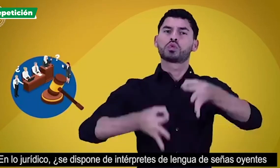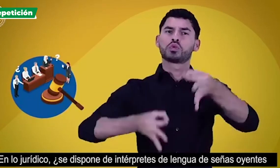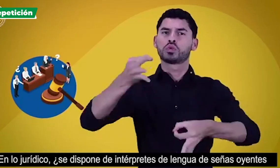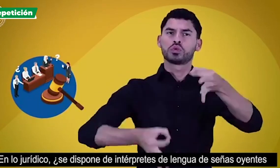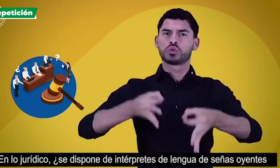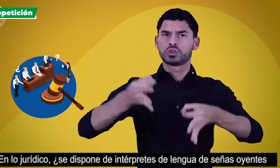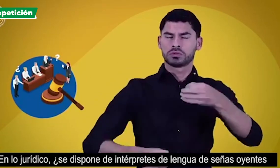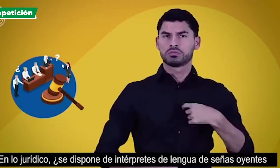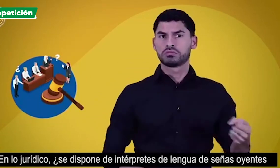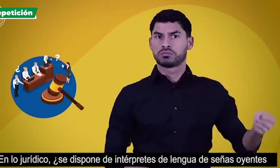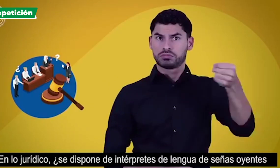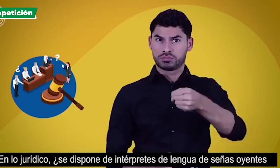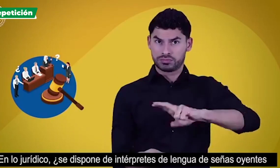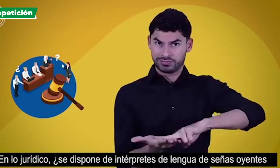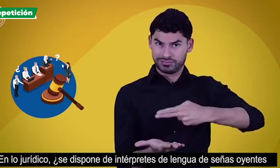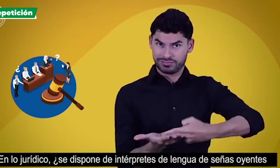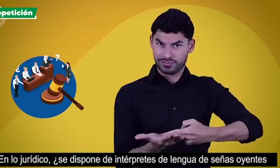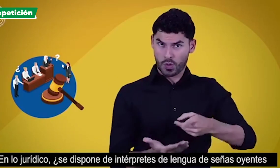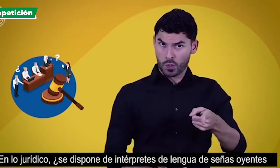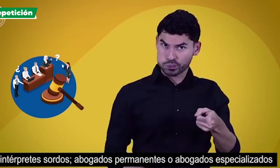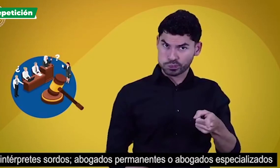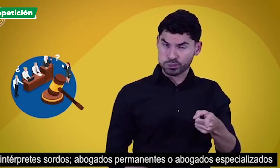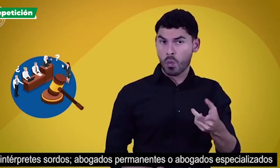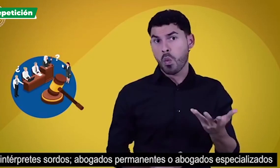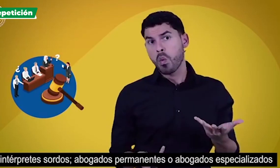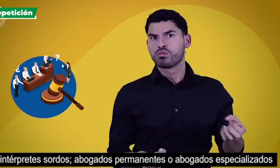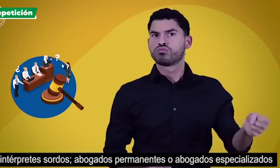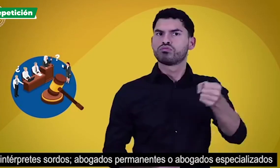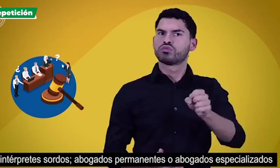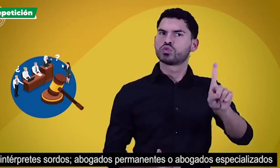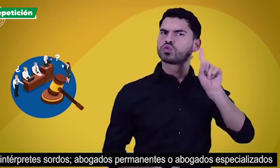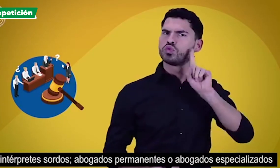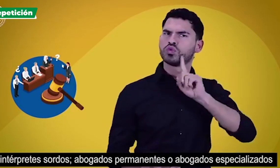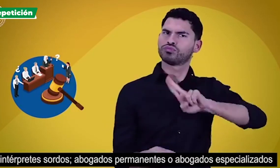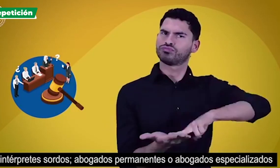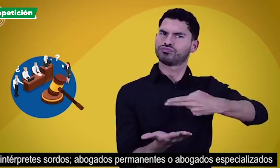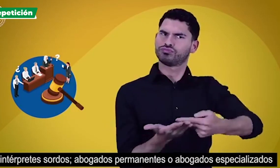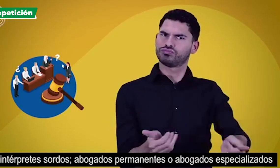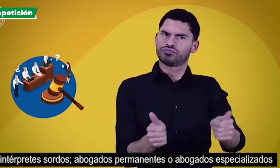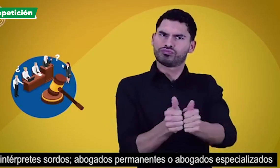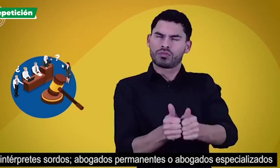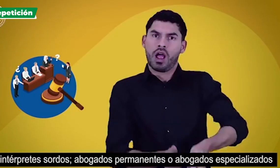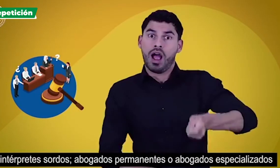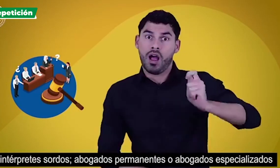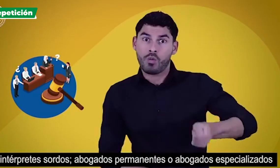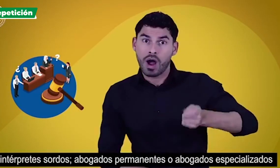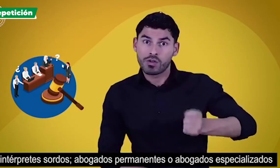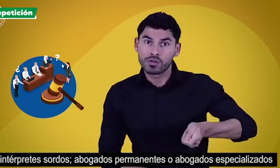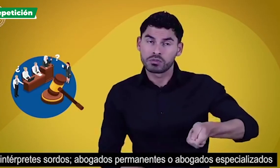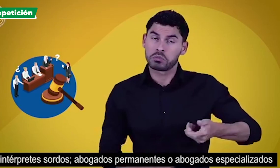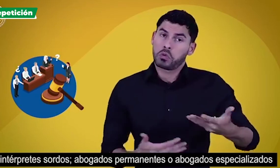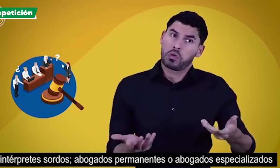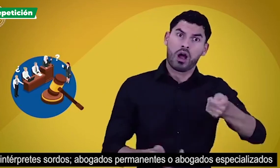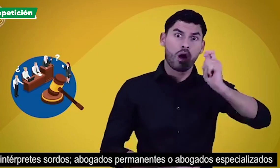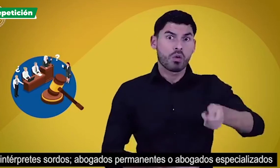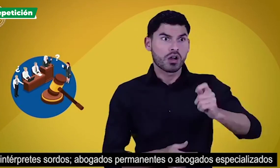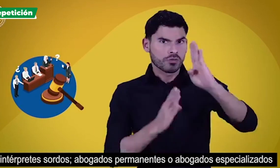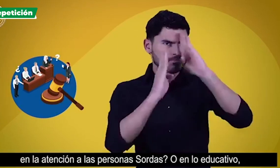señas oyentes o intérpretes sordos abogados permanentes o abogados especializados en la